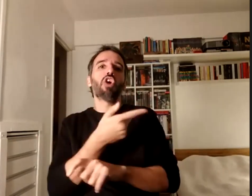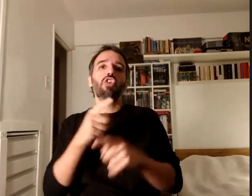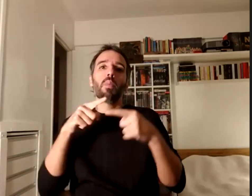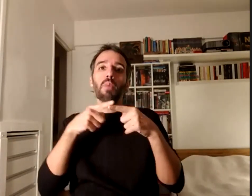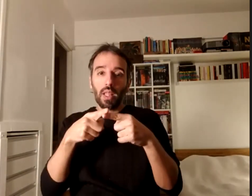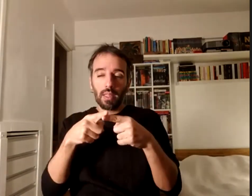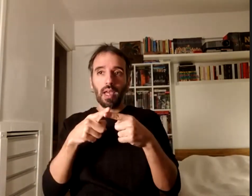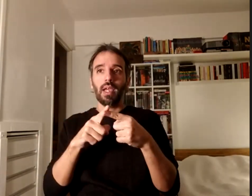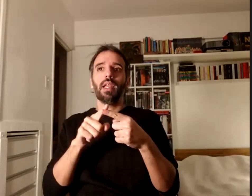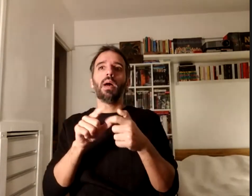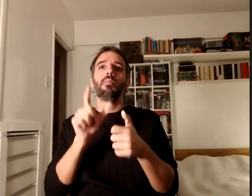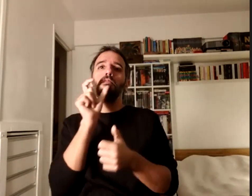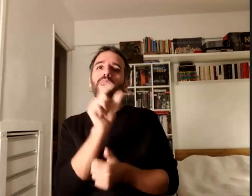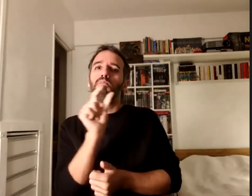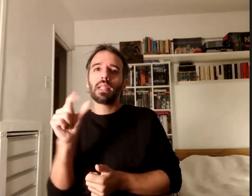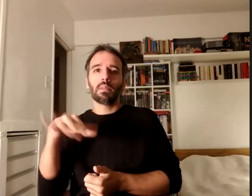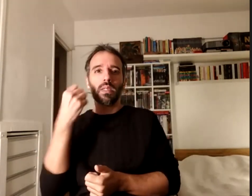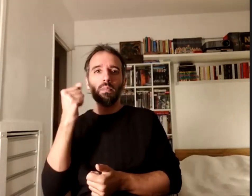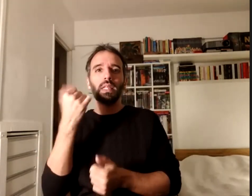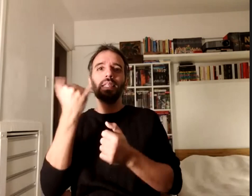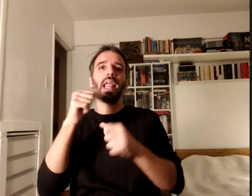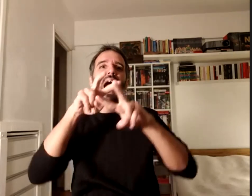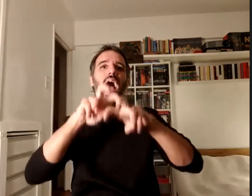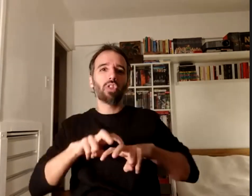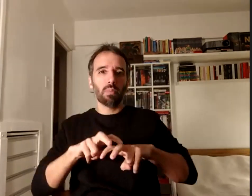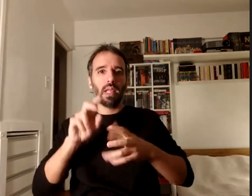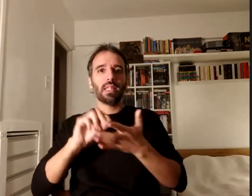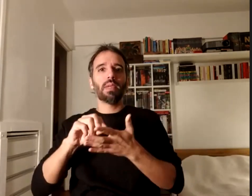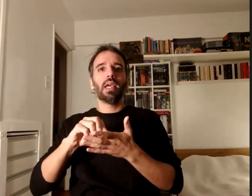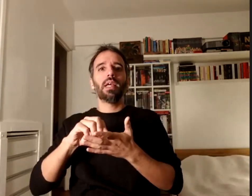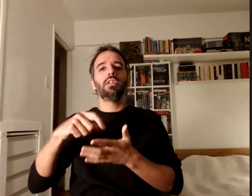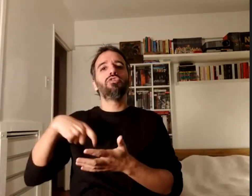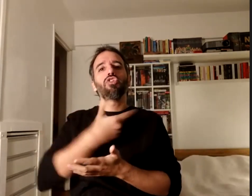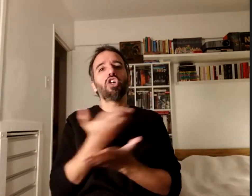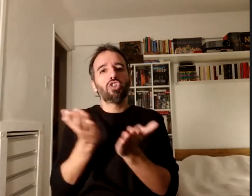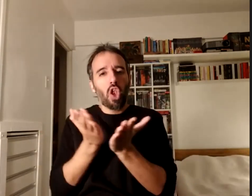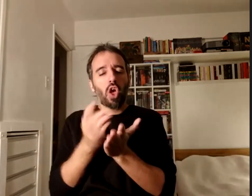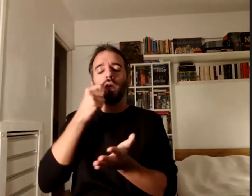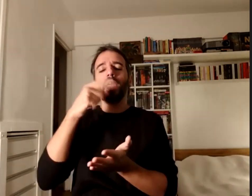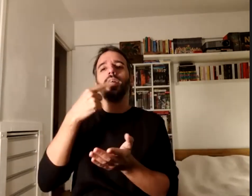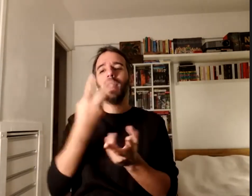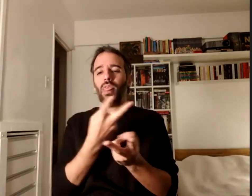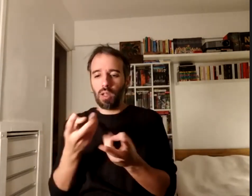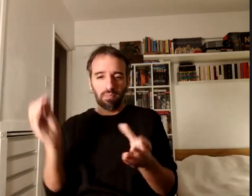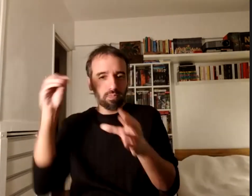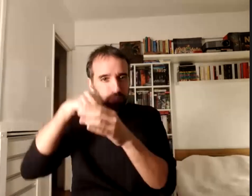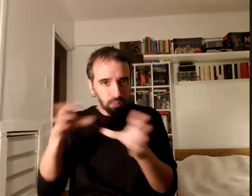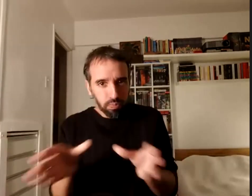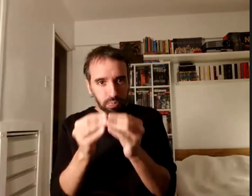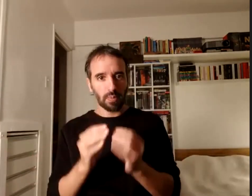importantes que puede tener la antropología y la sociología en el caso de ambas disciplinas que tenemos las dos ¿cómo